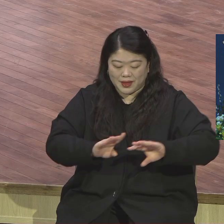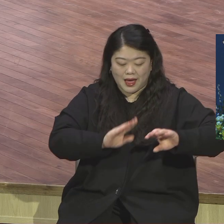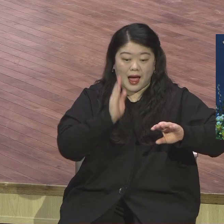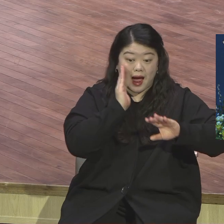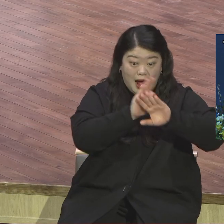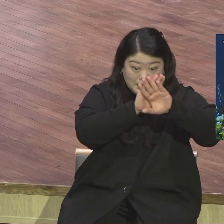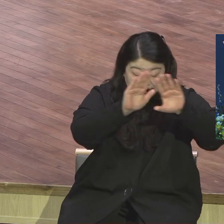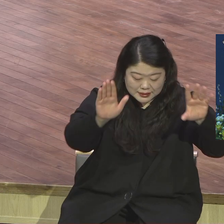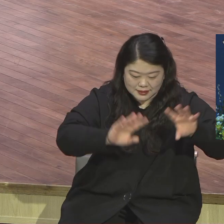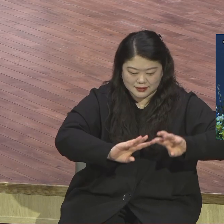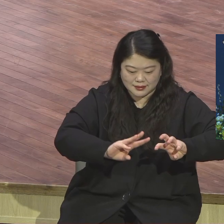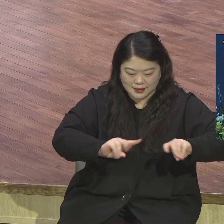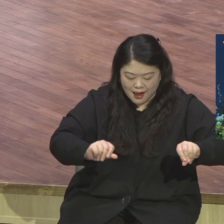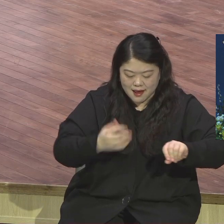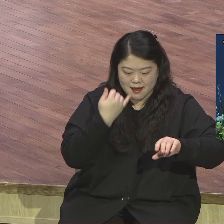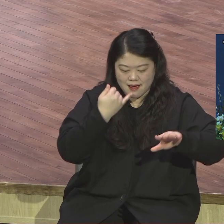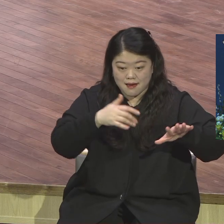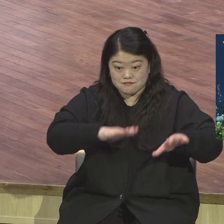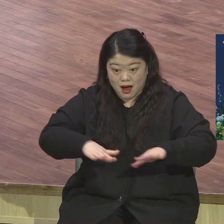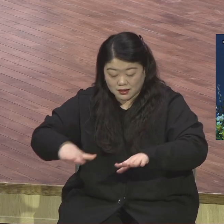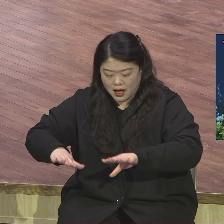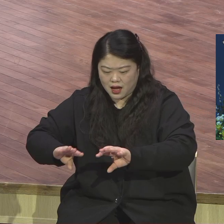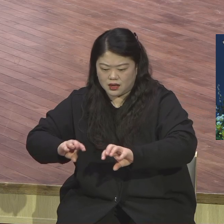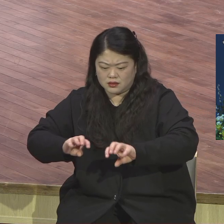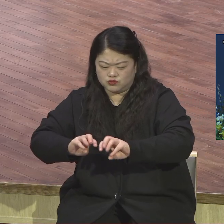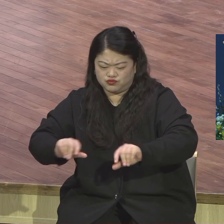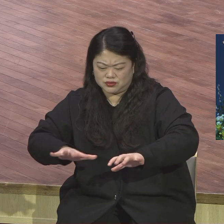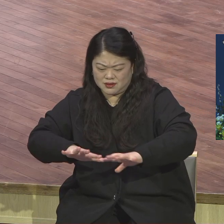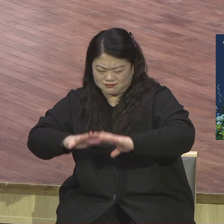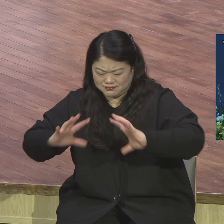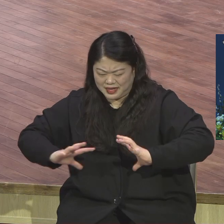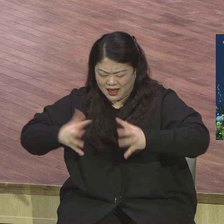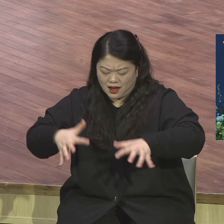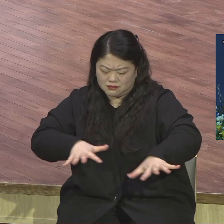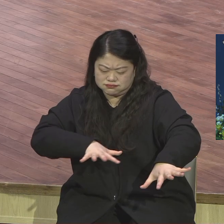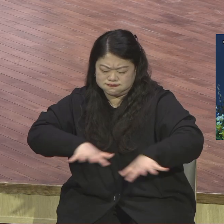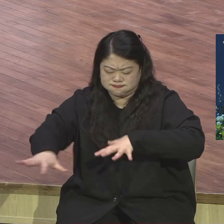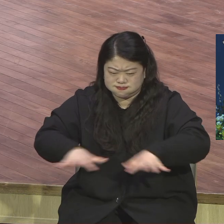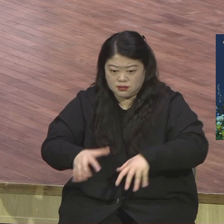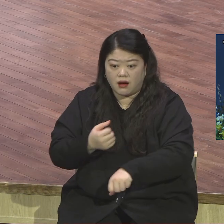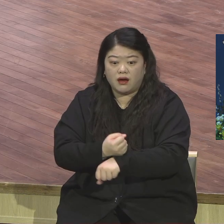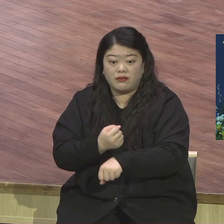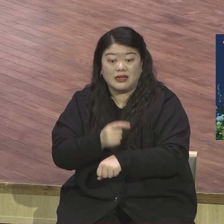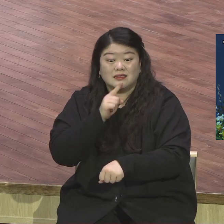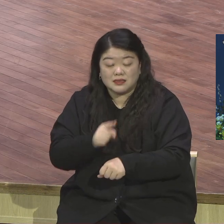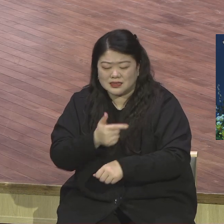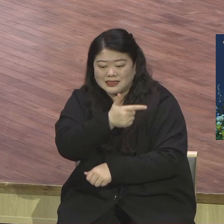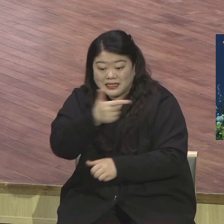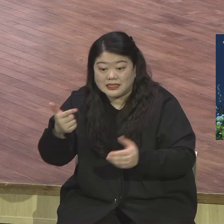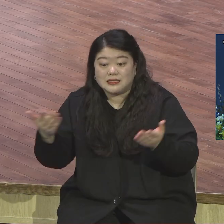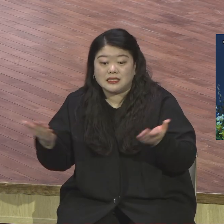나라를 진동시킬 것이다. 큰 일이 일어날 것이다. 이게 뭐예요? 그것이 바로